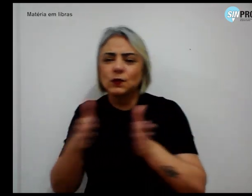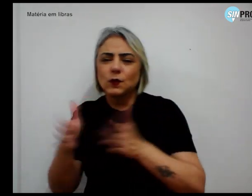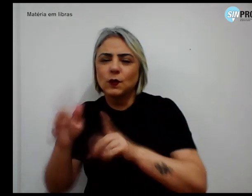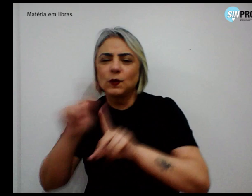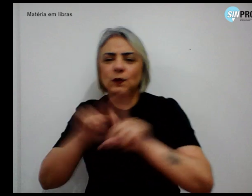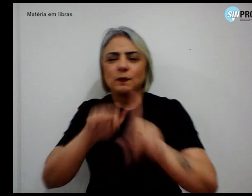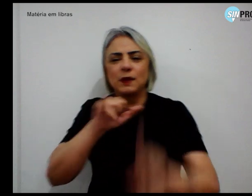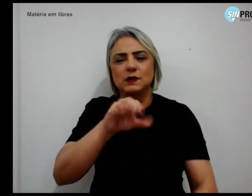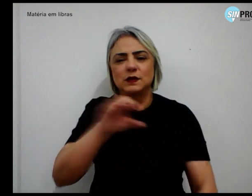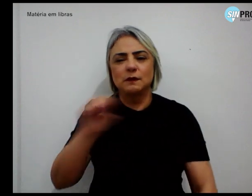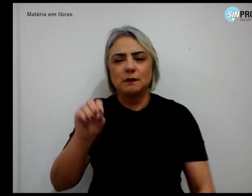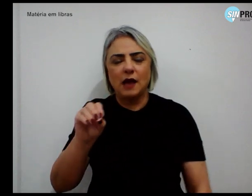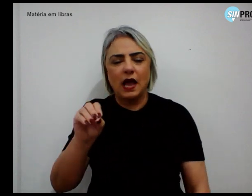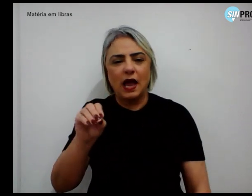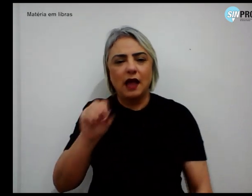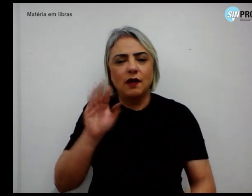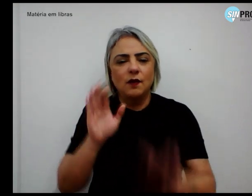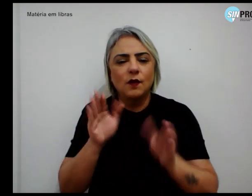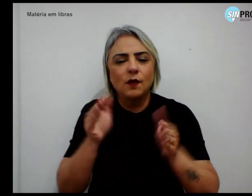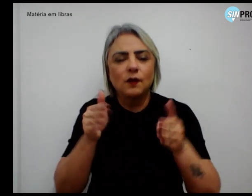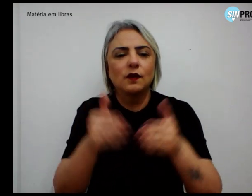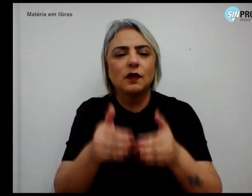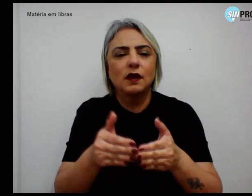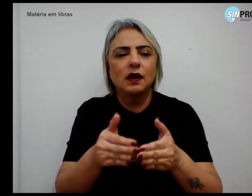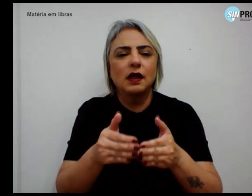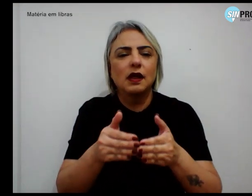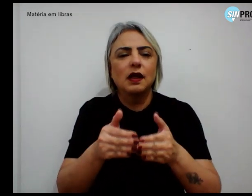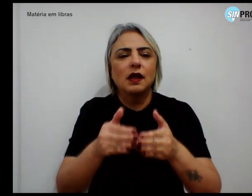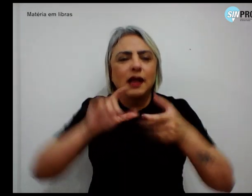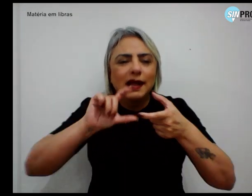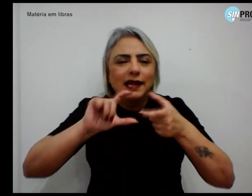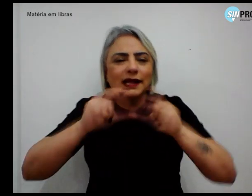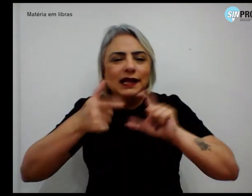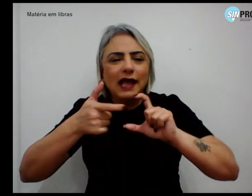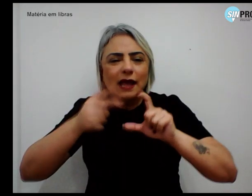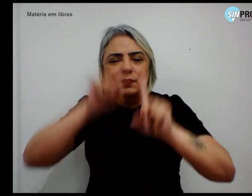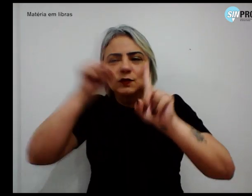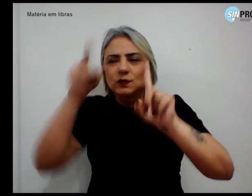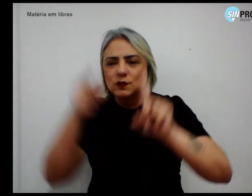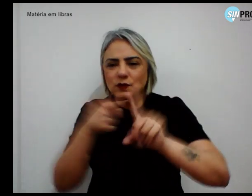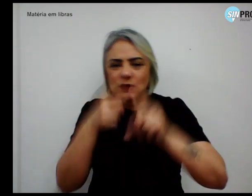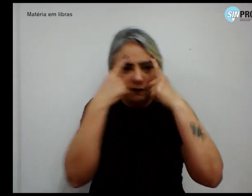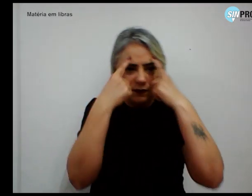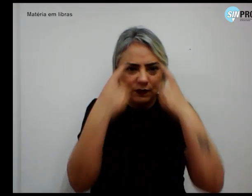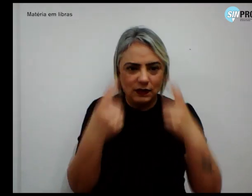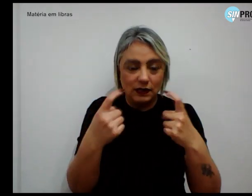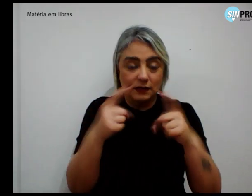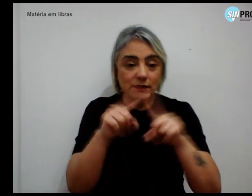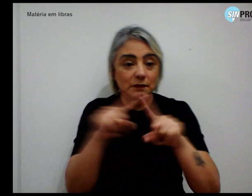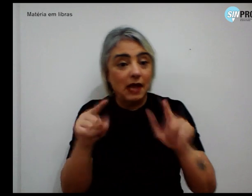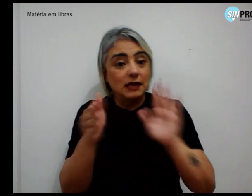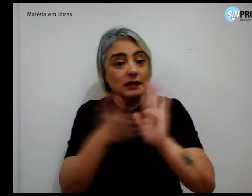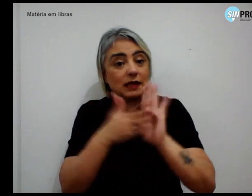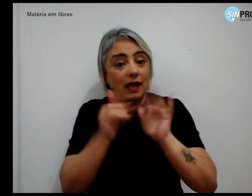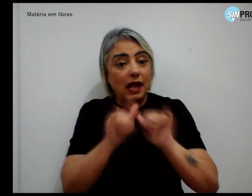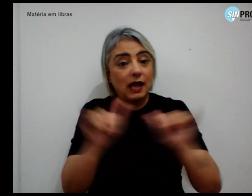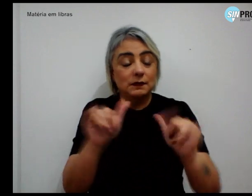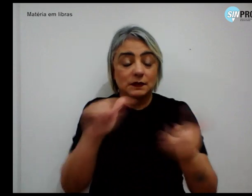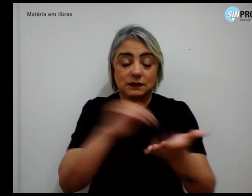sob o mote, quebre o ciclo da violência. Mas a campanha da Secretaria de